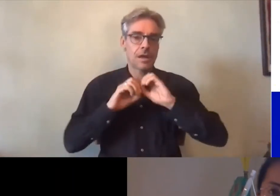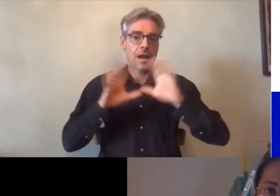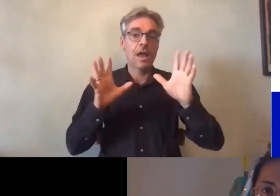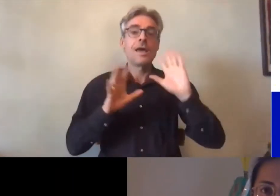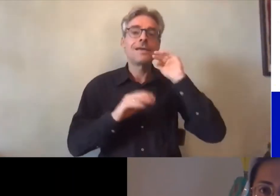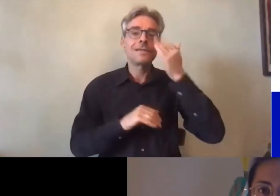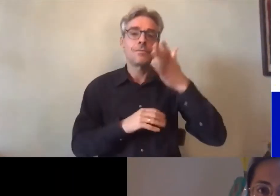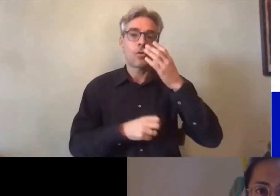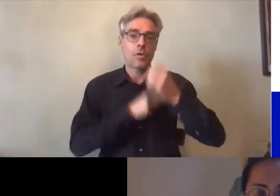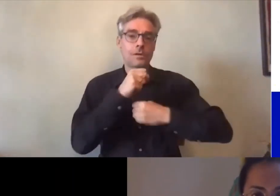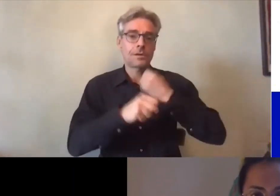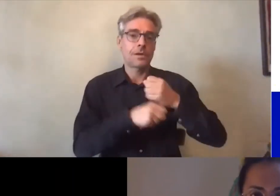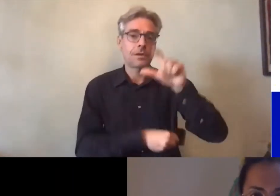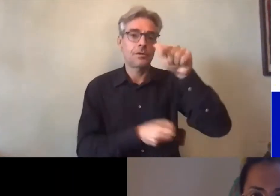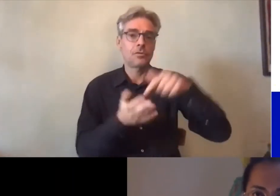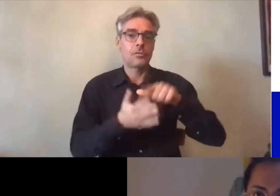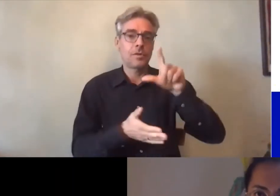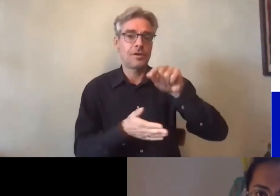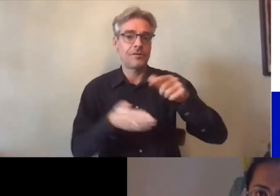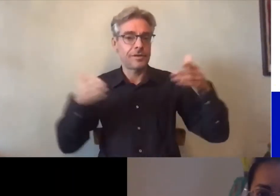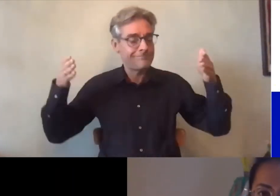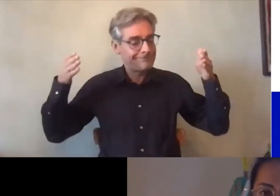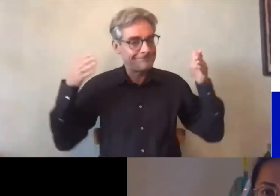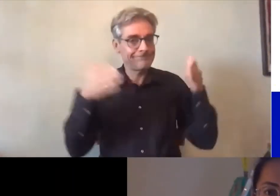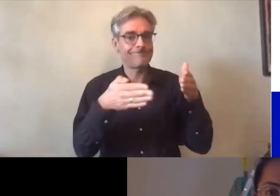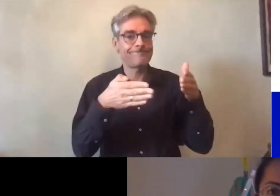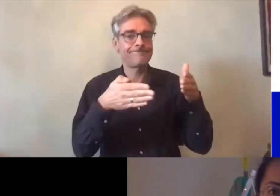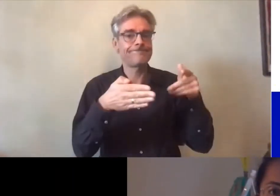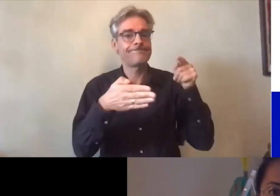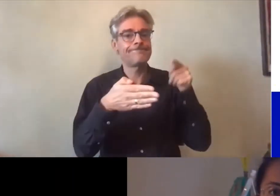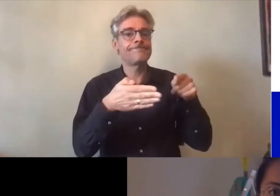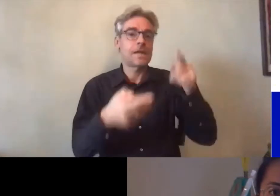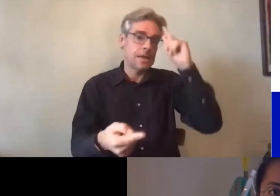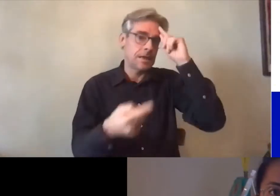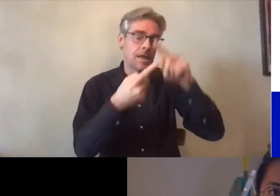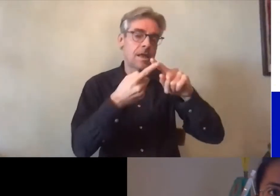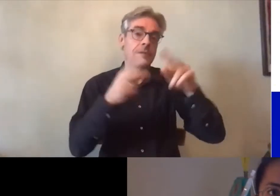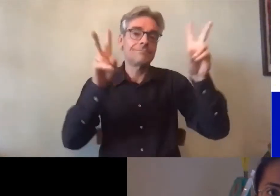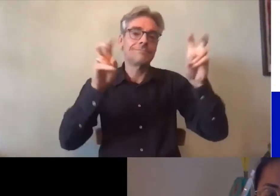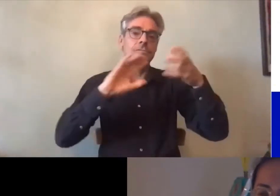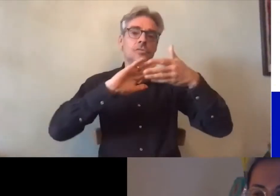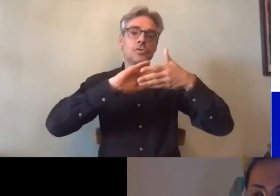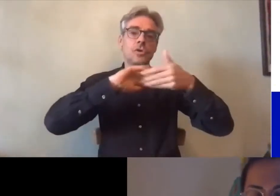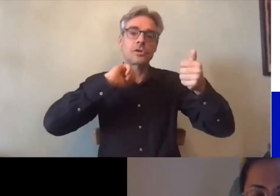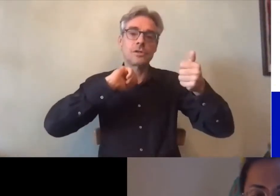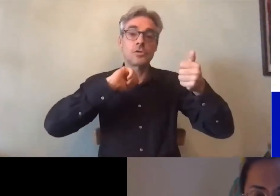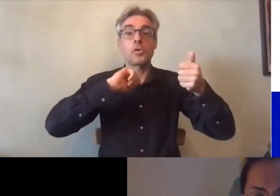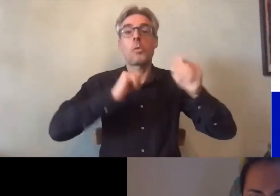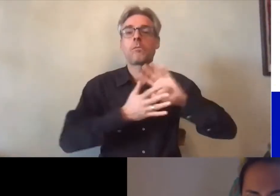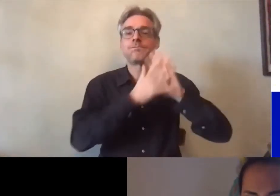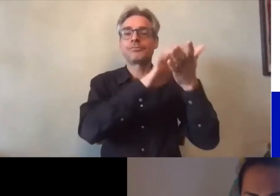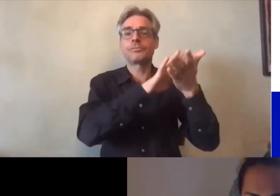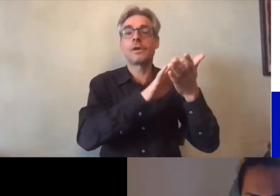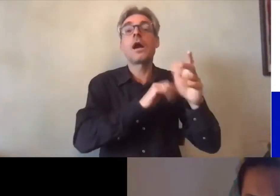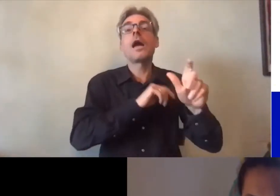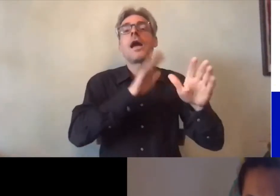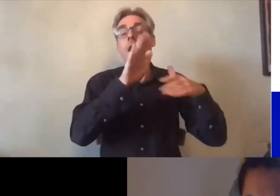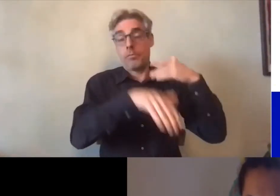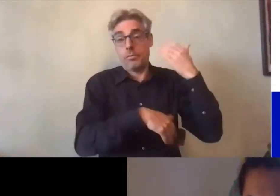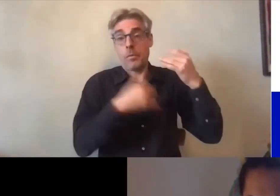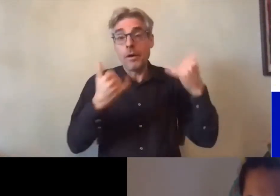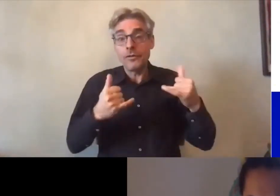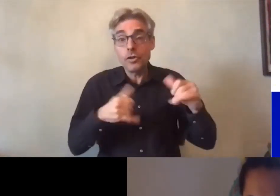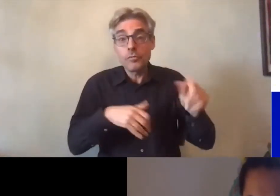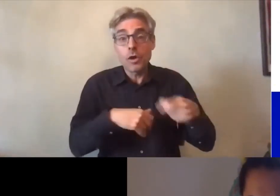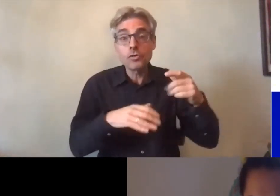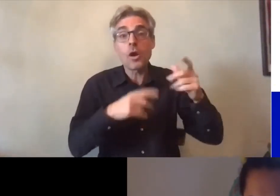avons focussé nos sujets sur des sujets de transition mais bien évidemment il s'agira pour nous d'aller un peu plus loin